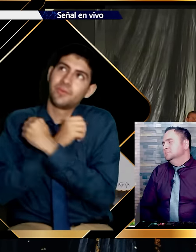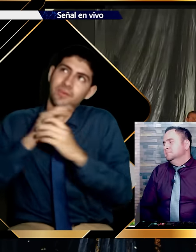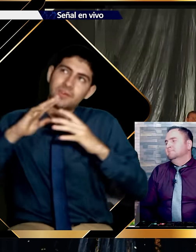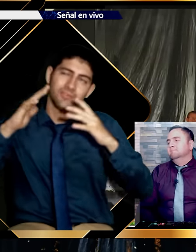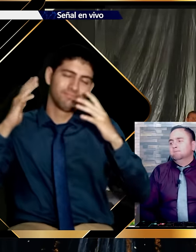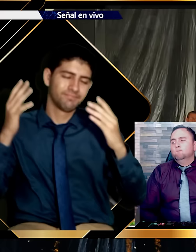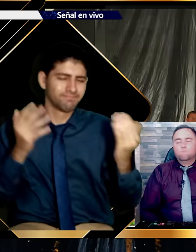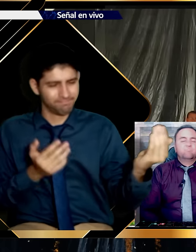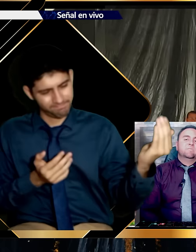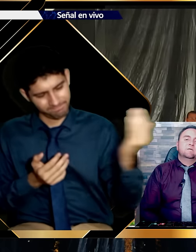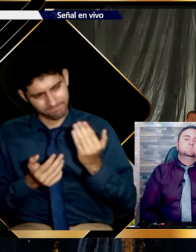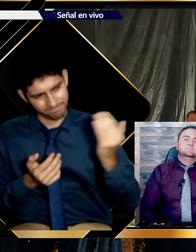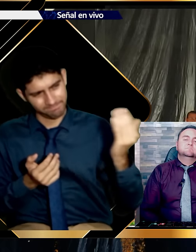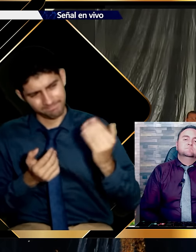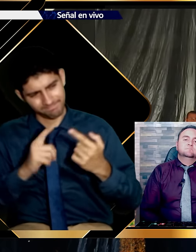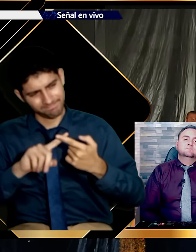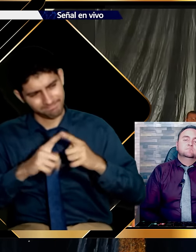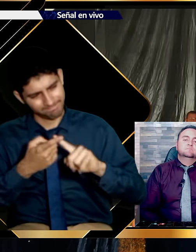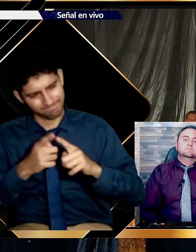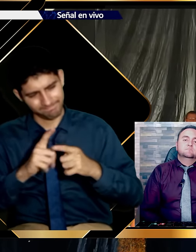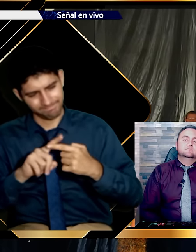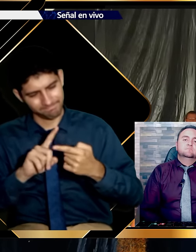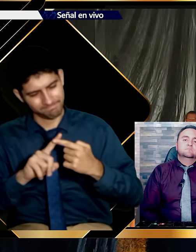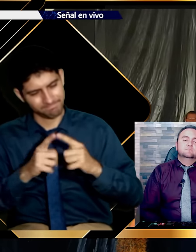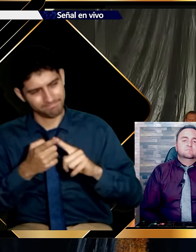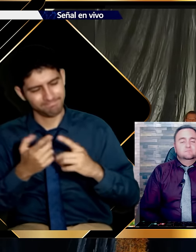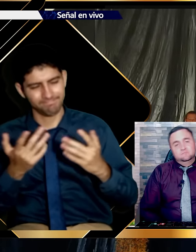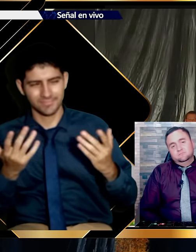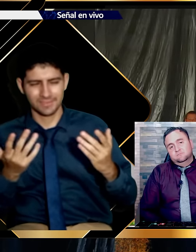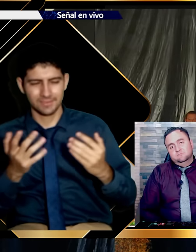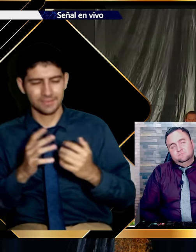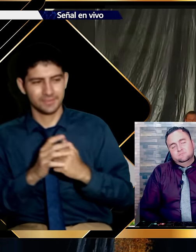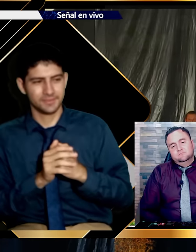Su amor se agiganta para llamarlo. Amigo.